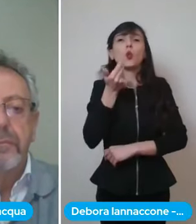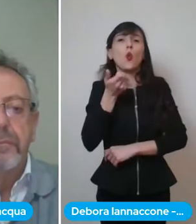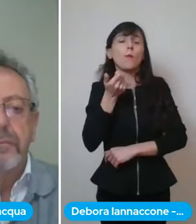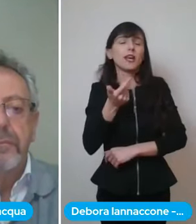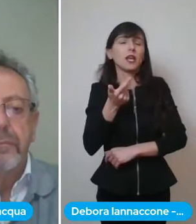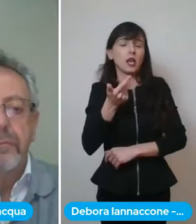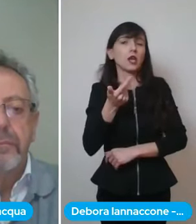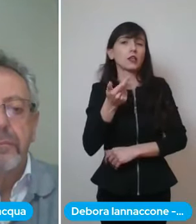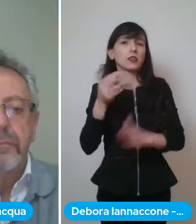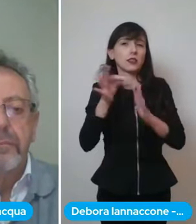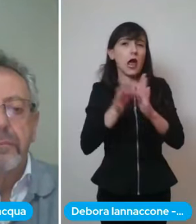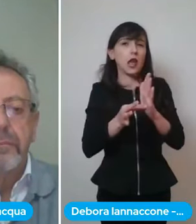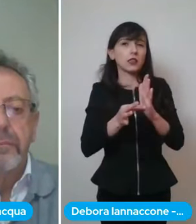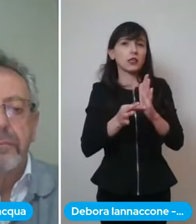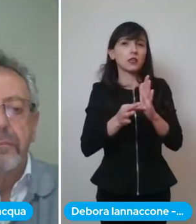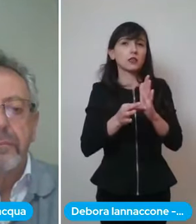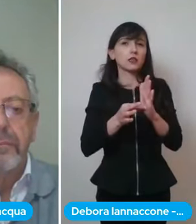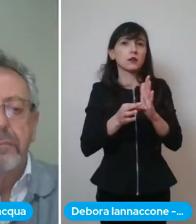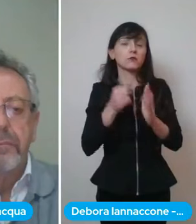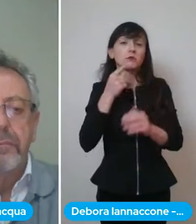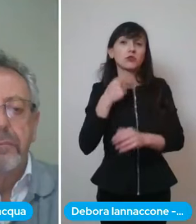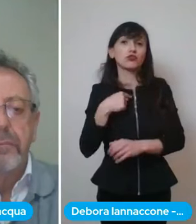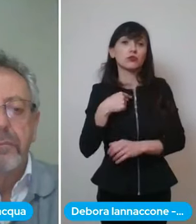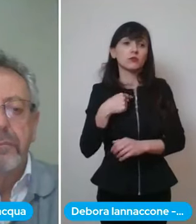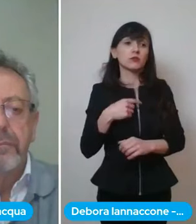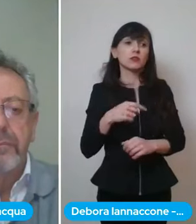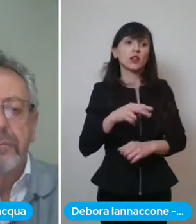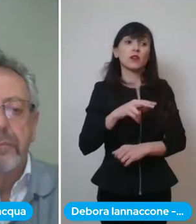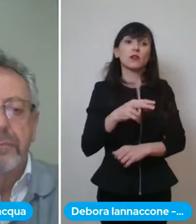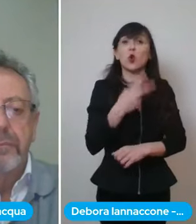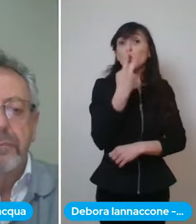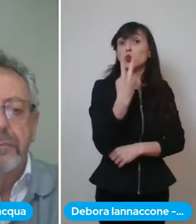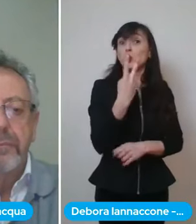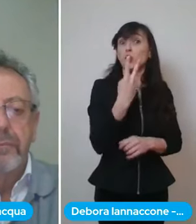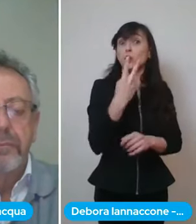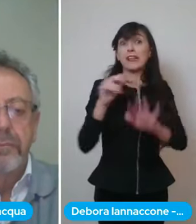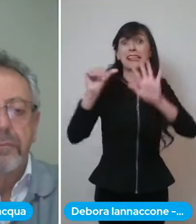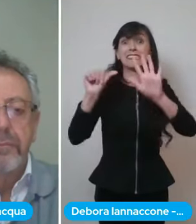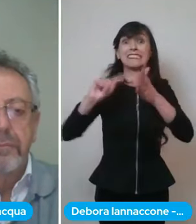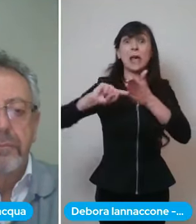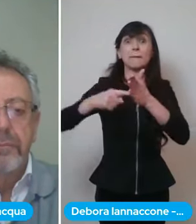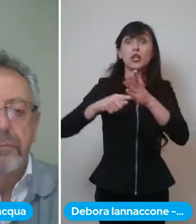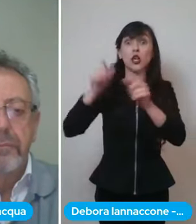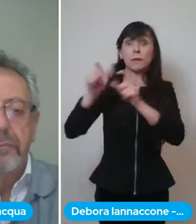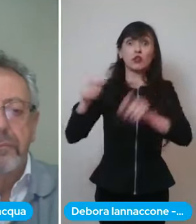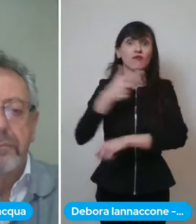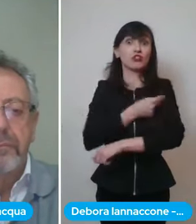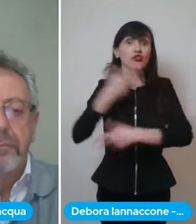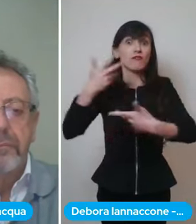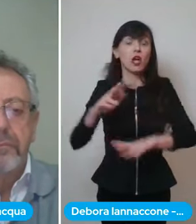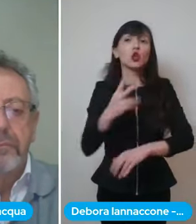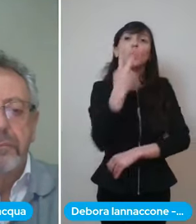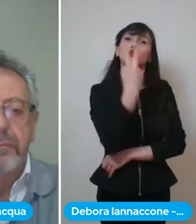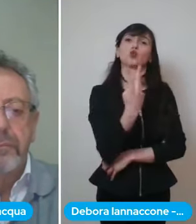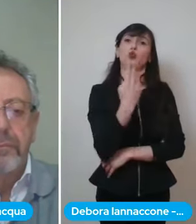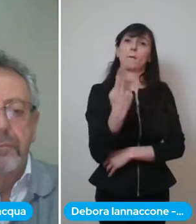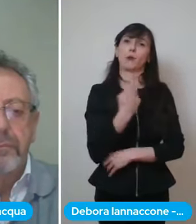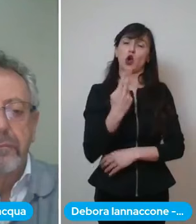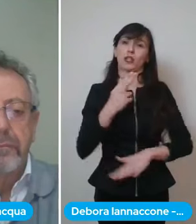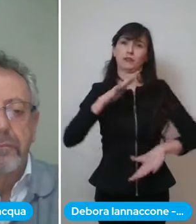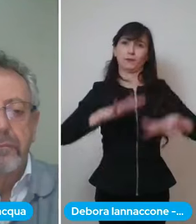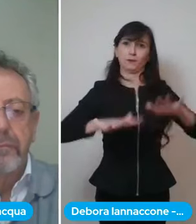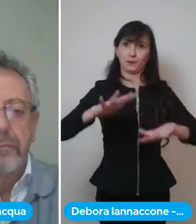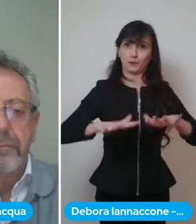numeri eh di due possibili morti sospette su sei milioni di persone vaccinate in Italia delle quali